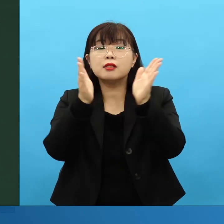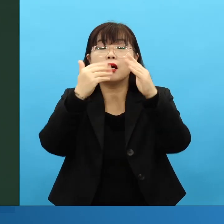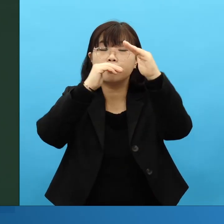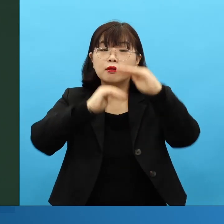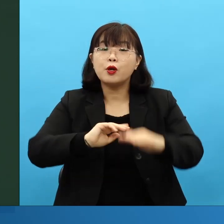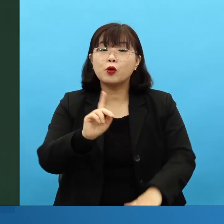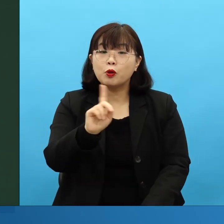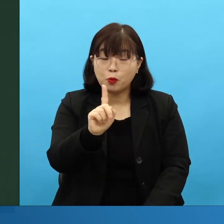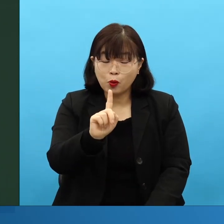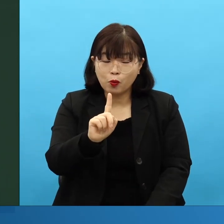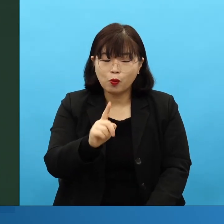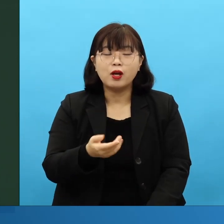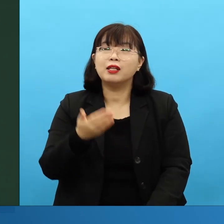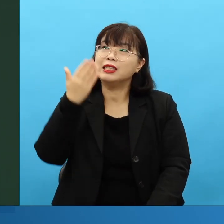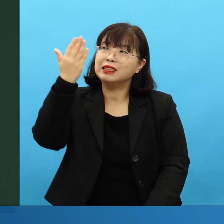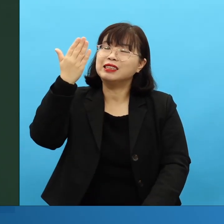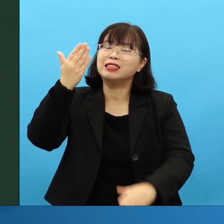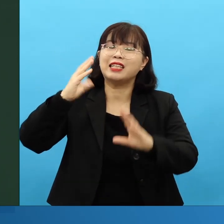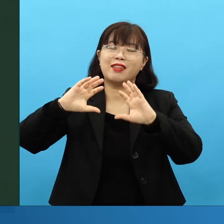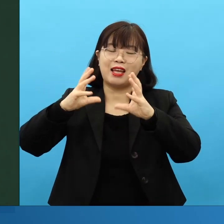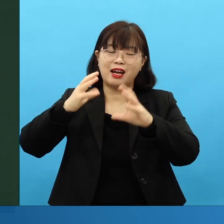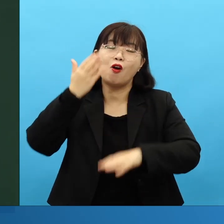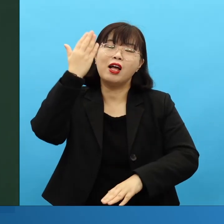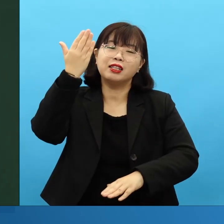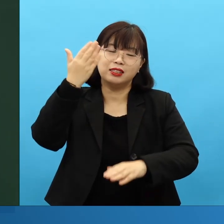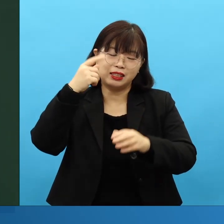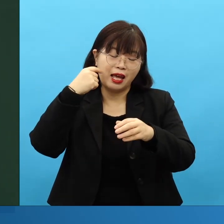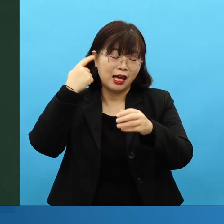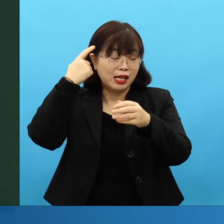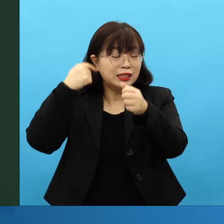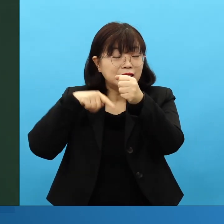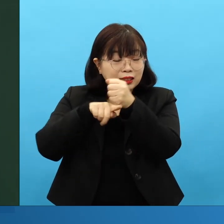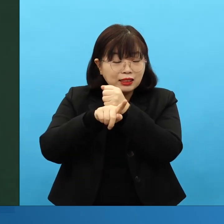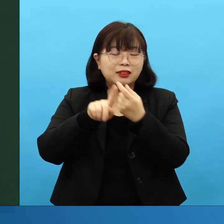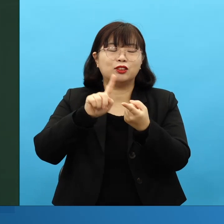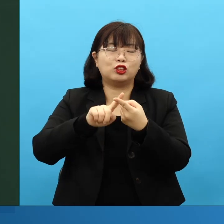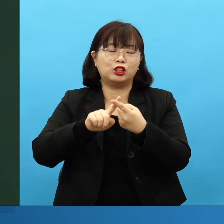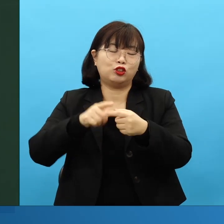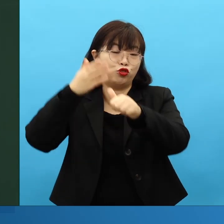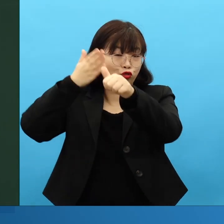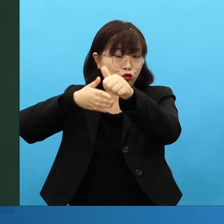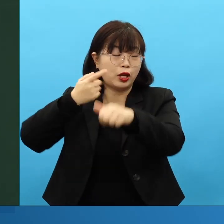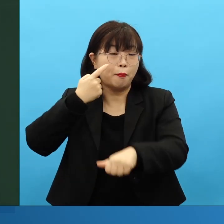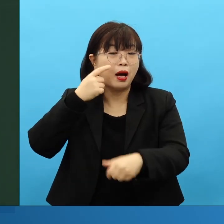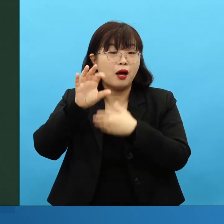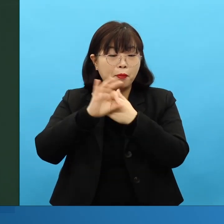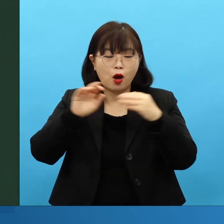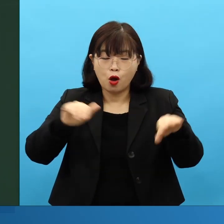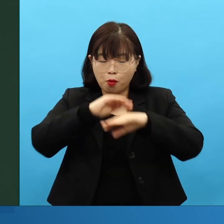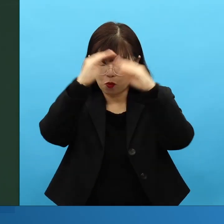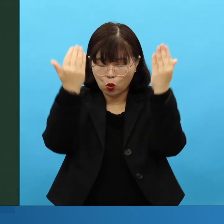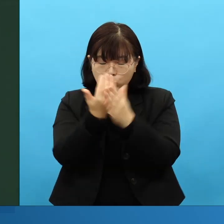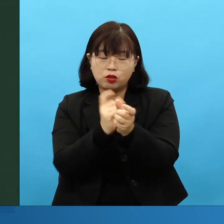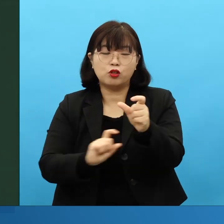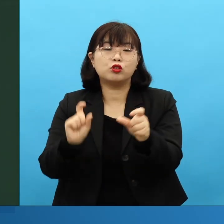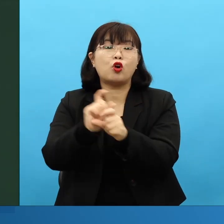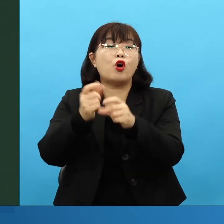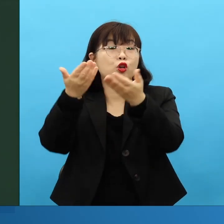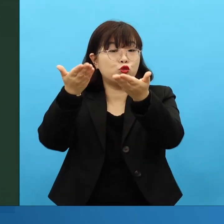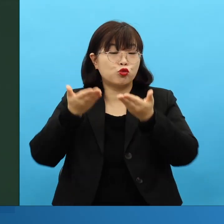그래야 모든 것을 더해 주시리라. 제일 마지막에도, 하나님 나라의 일을 40일 설명했다랍니다.